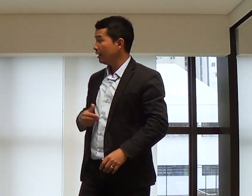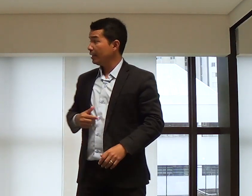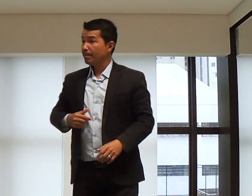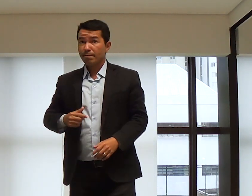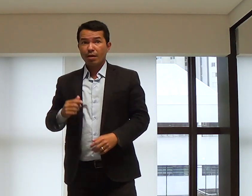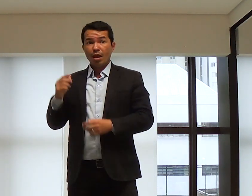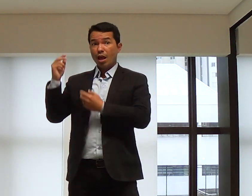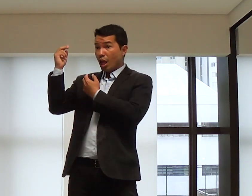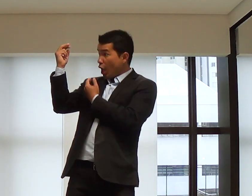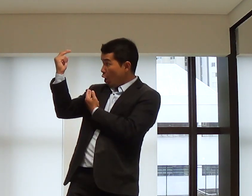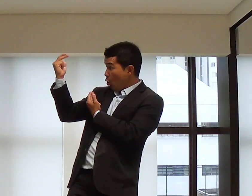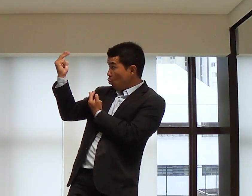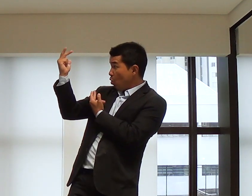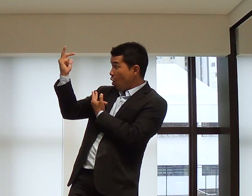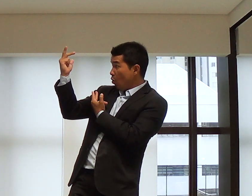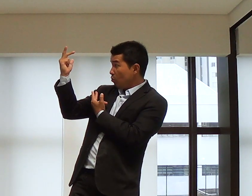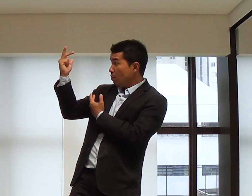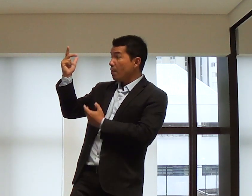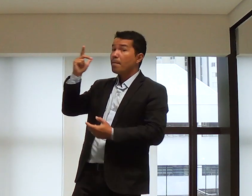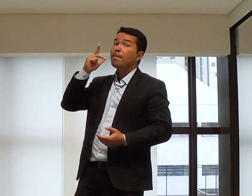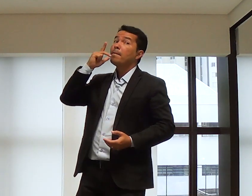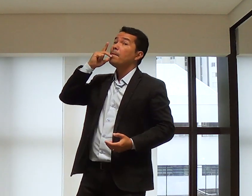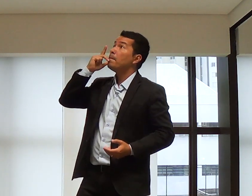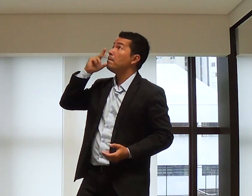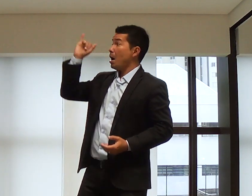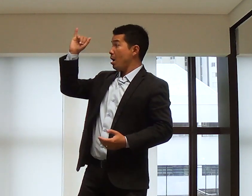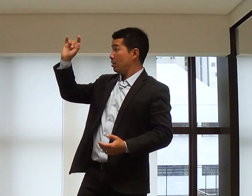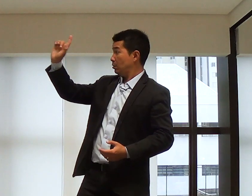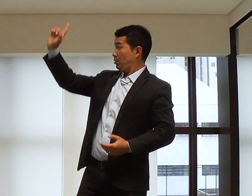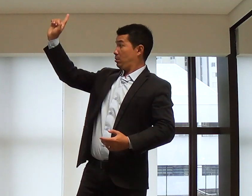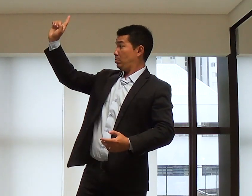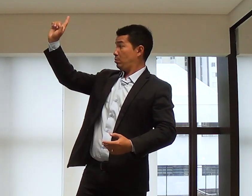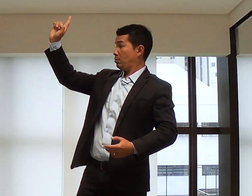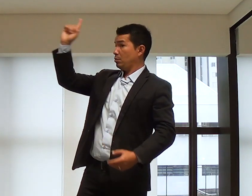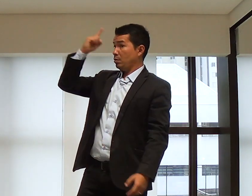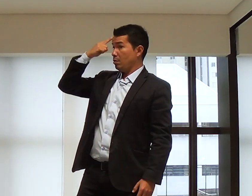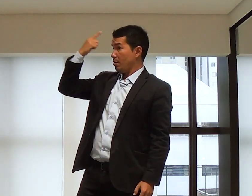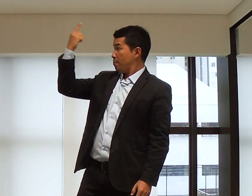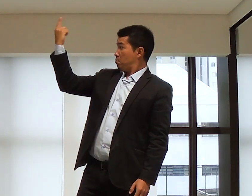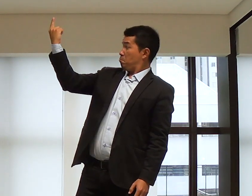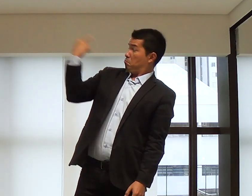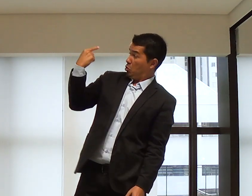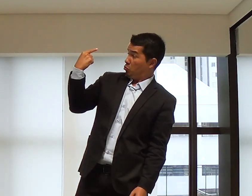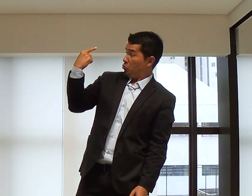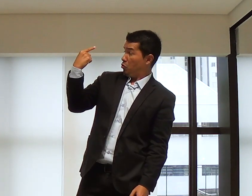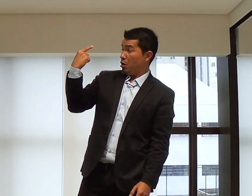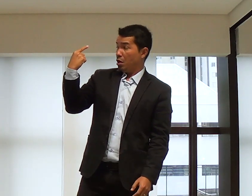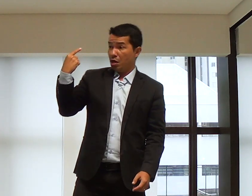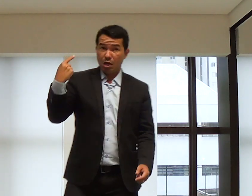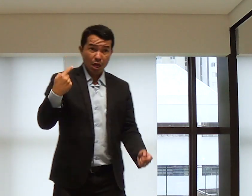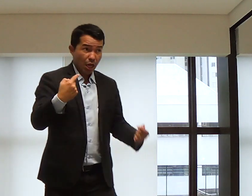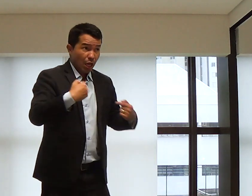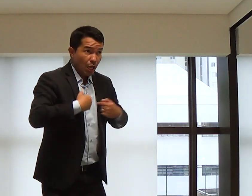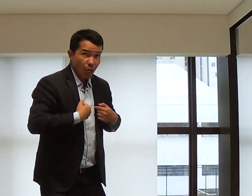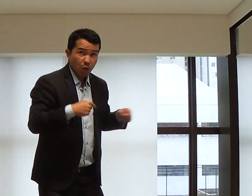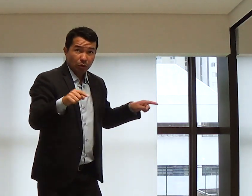Mas, e aí, novamente, o Senhor fala, assim como o Pai me enviou, eu também